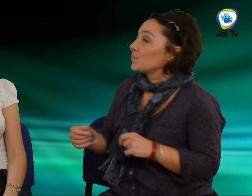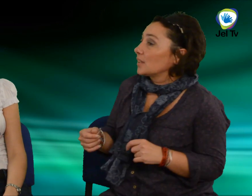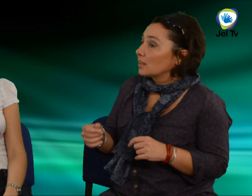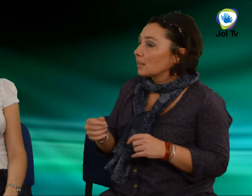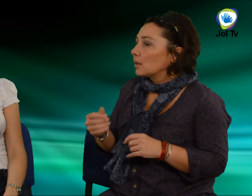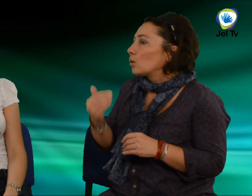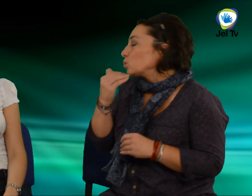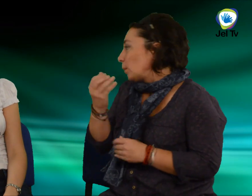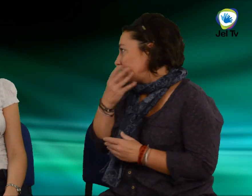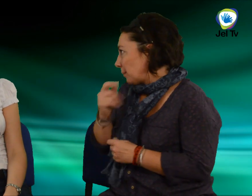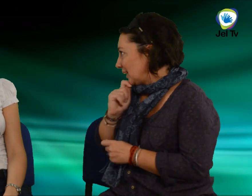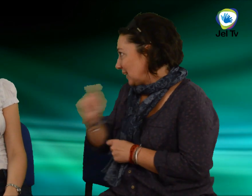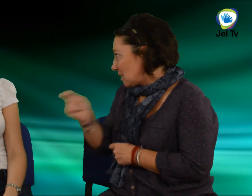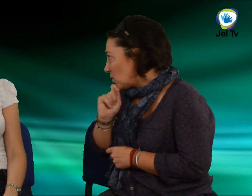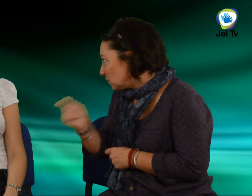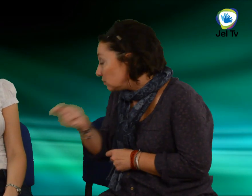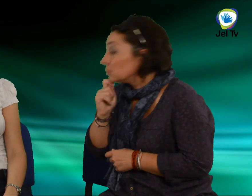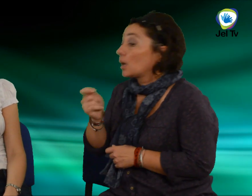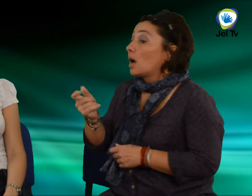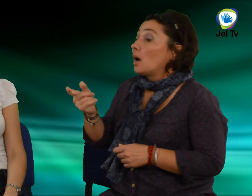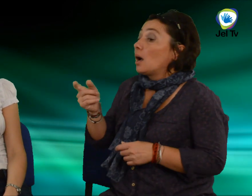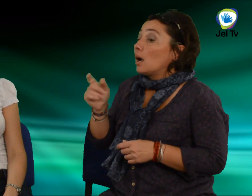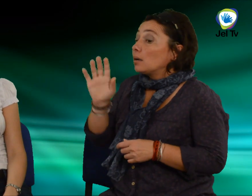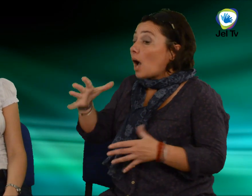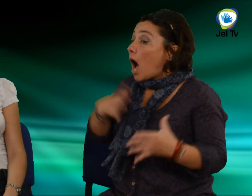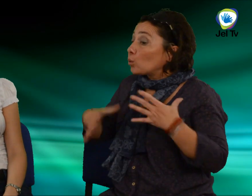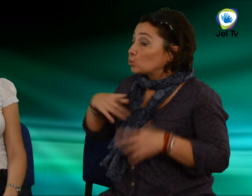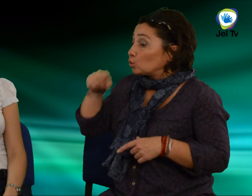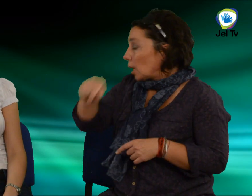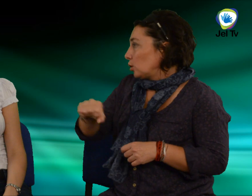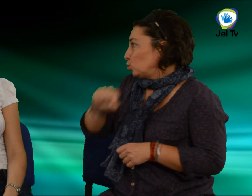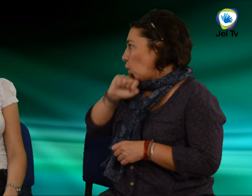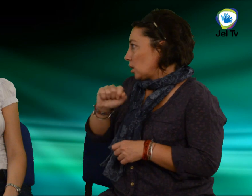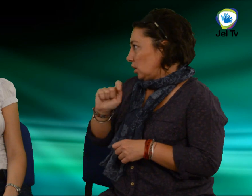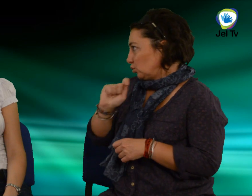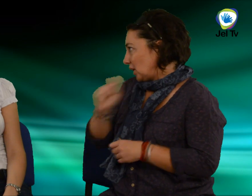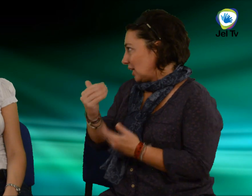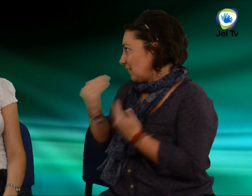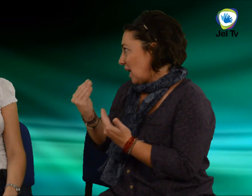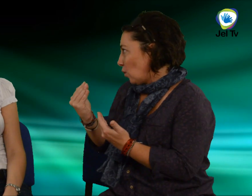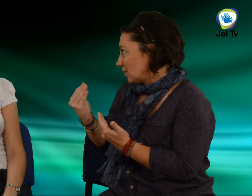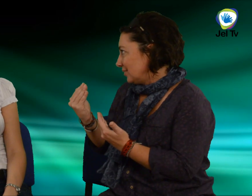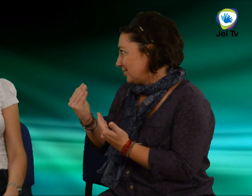Köszönöm szépen az interjút. Augustus. So much fun. Thank you very